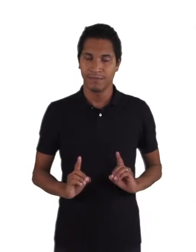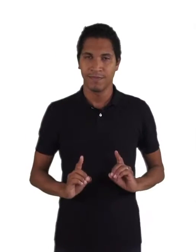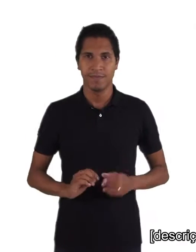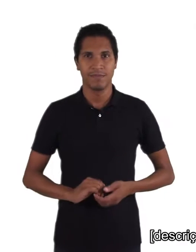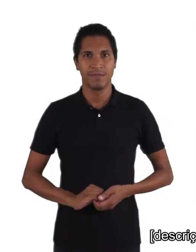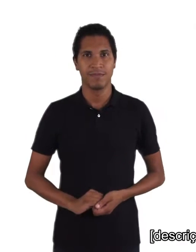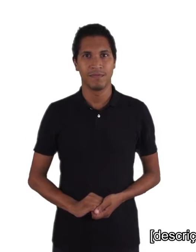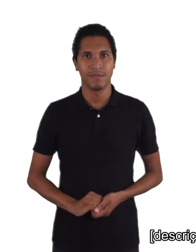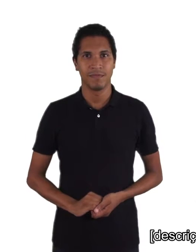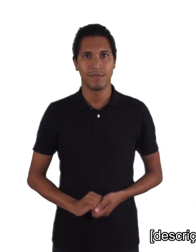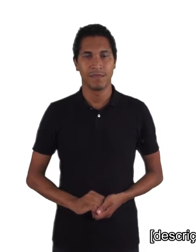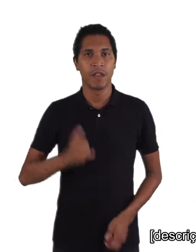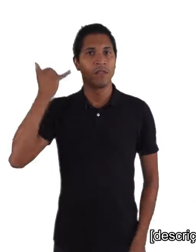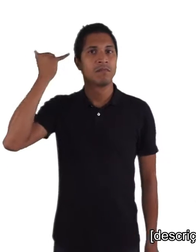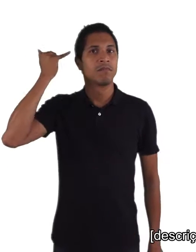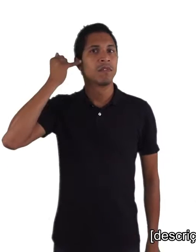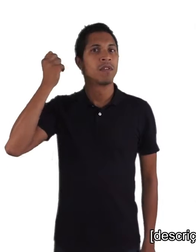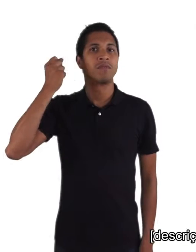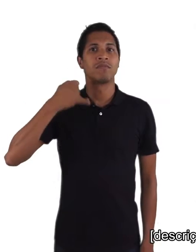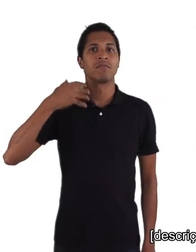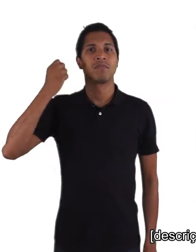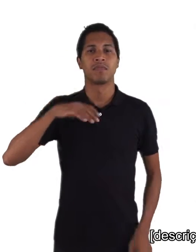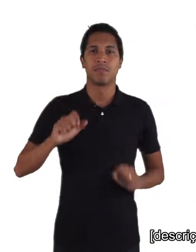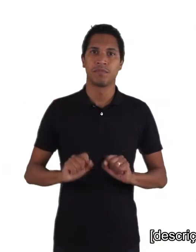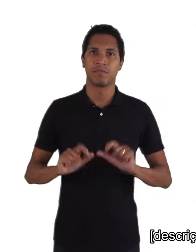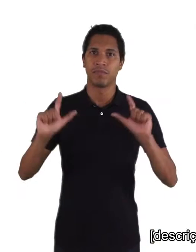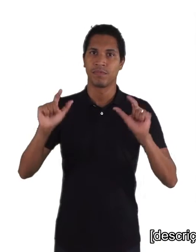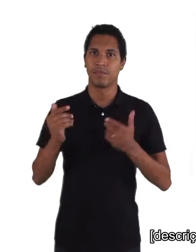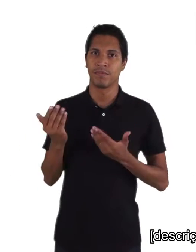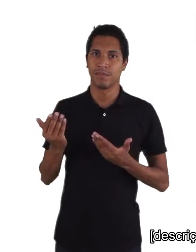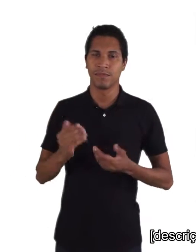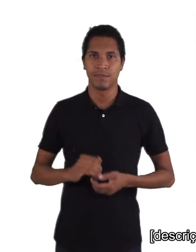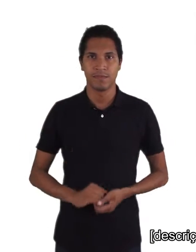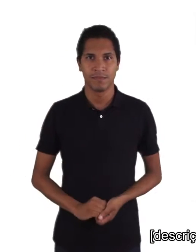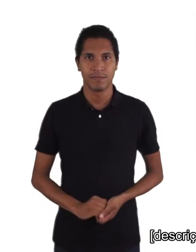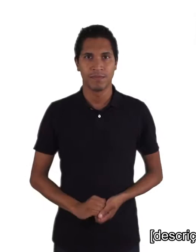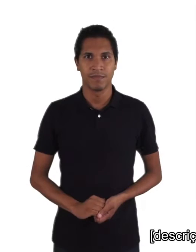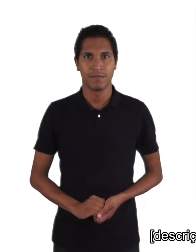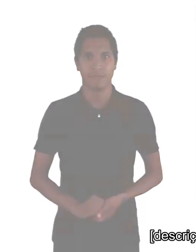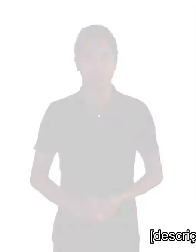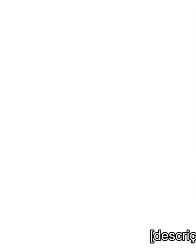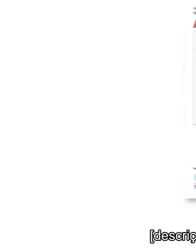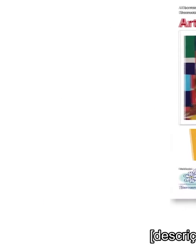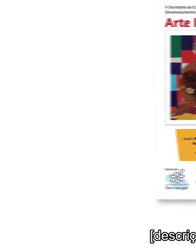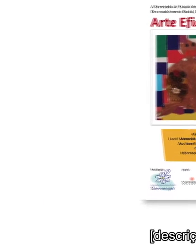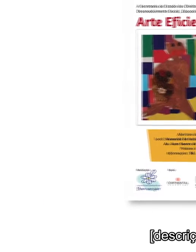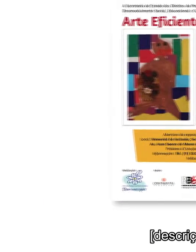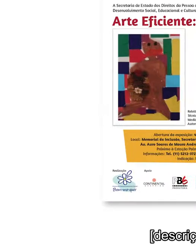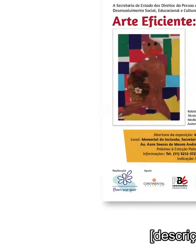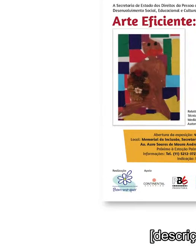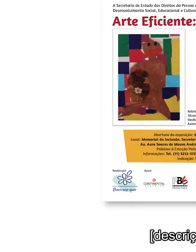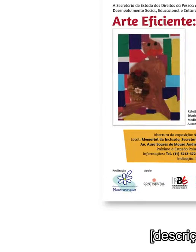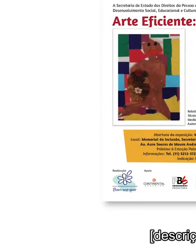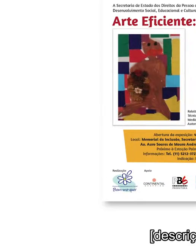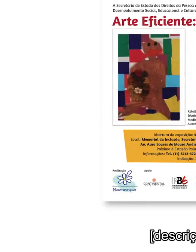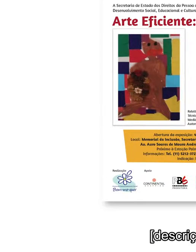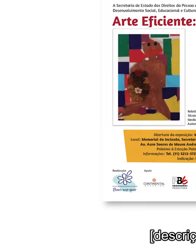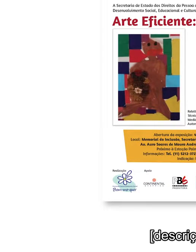Início da descrição da imagem Convite Quadrado com Fundo Branco Na parte superior, encontra-se o texto inicial em letras pretas